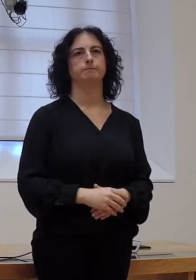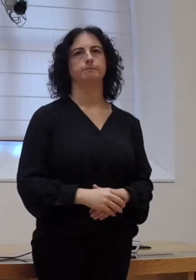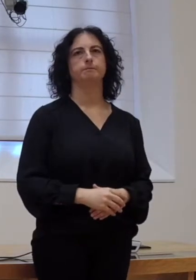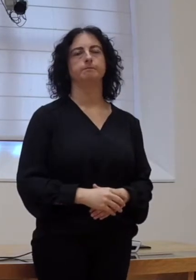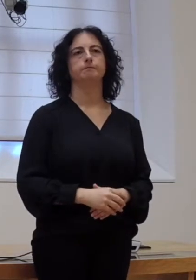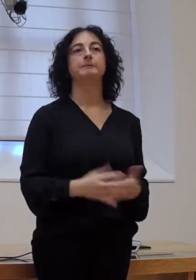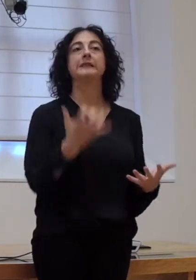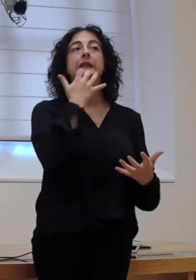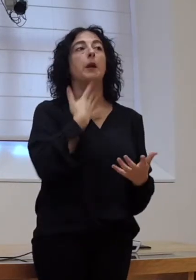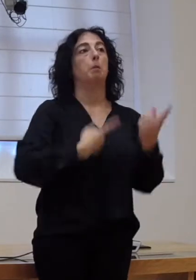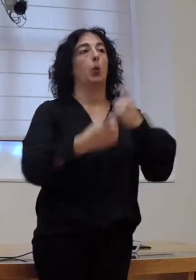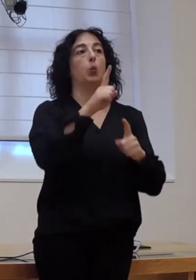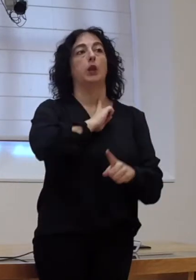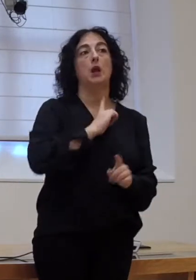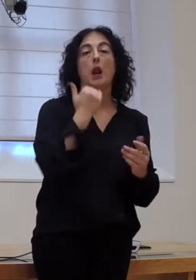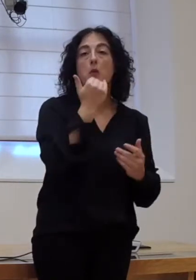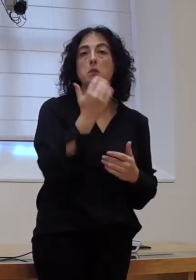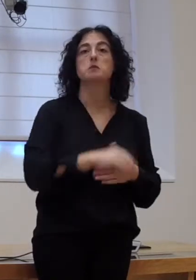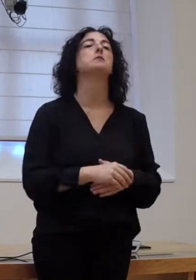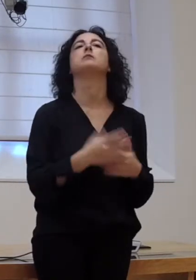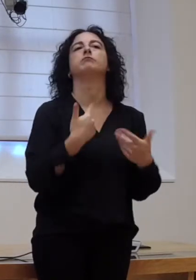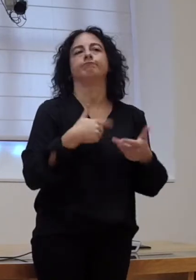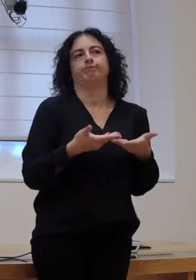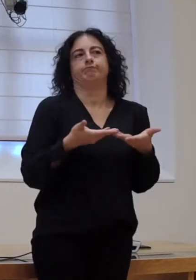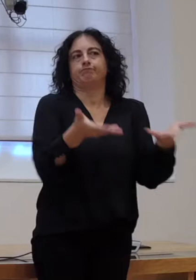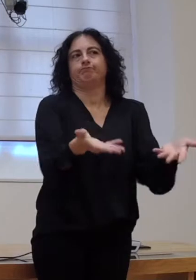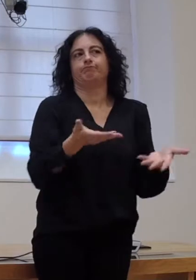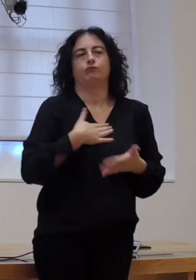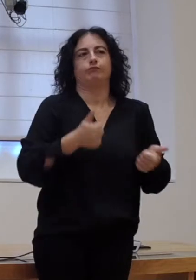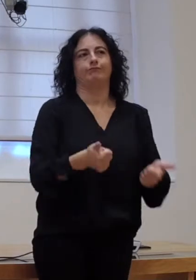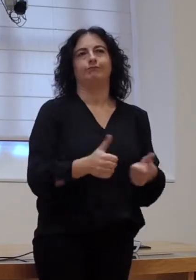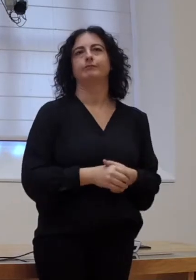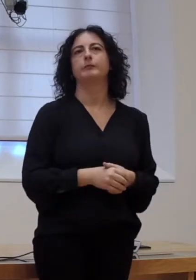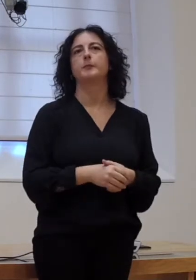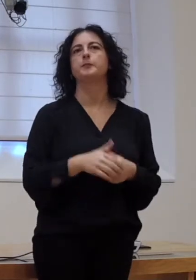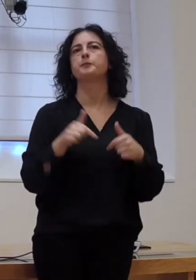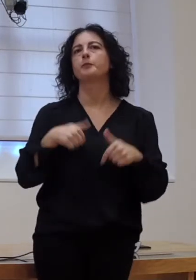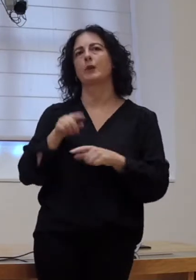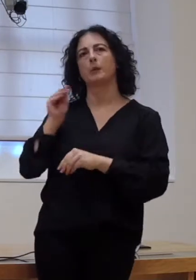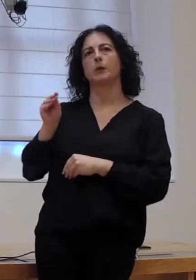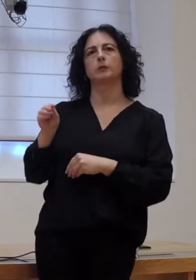Se queren formular alguna pregunta estamos a súa disposición. Esta sería